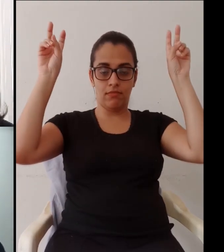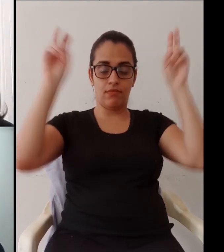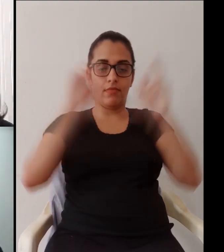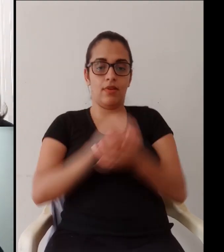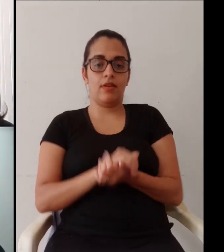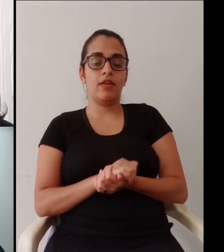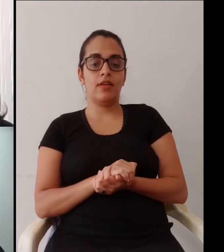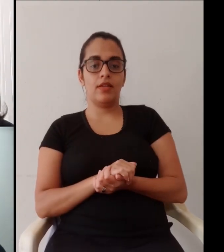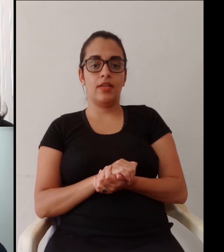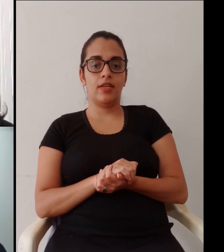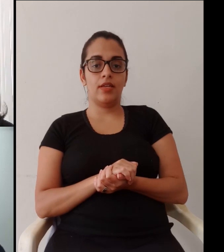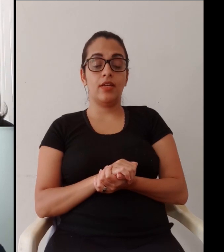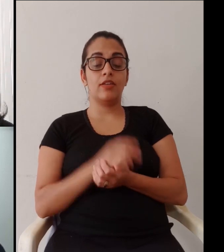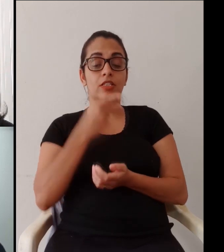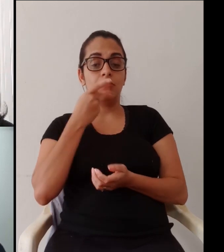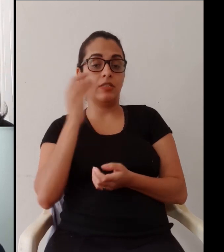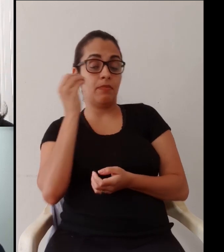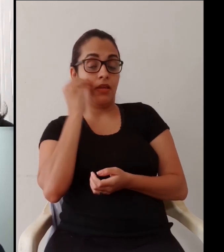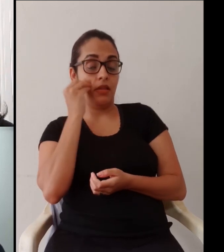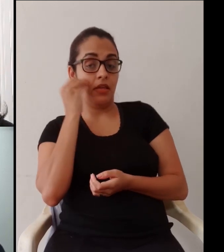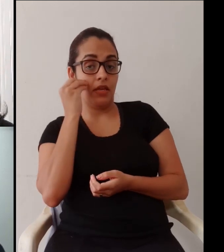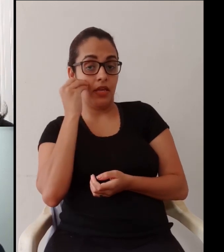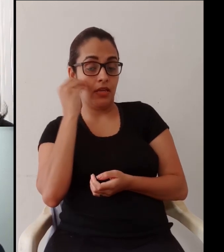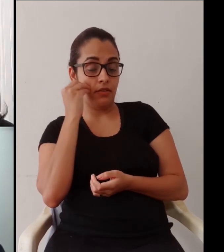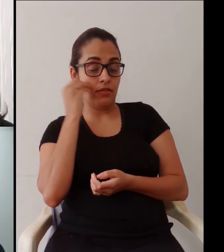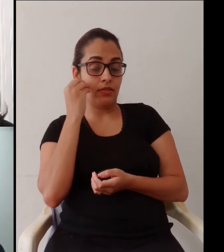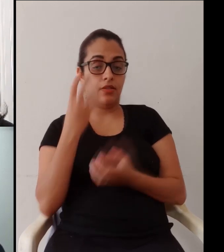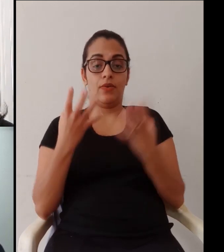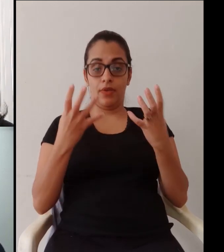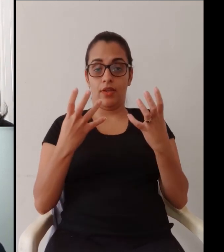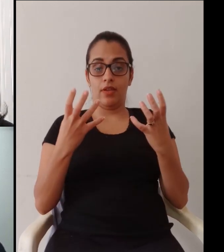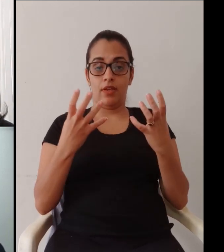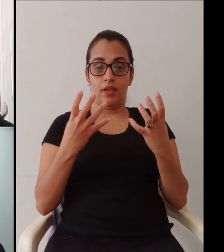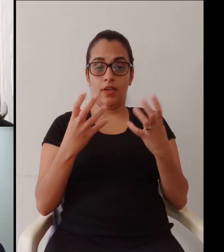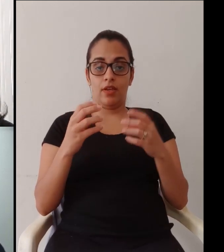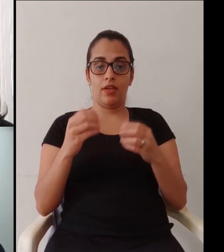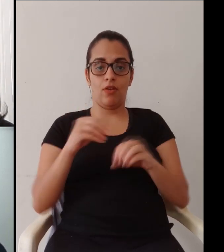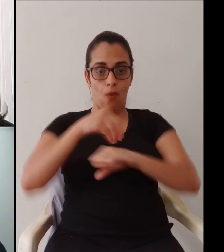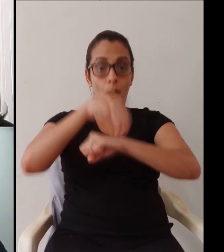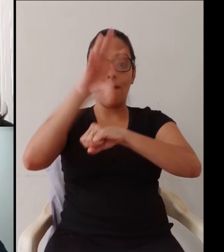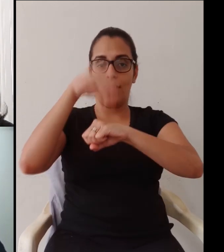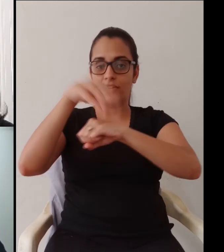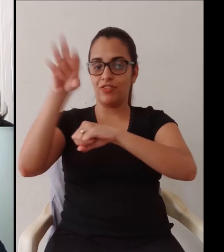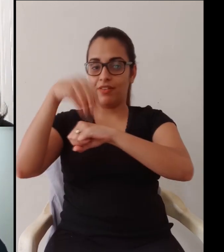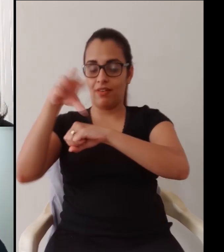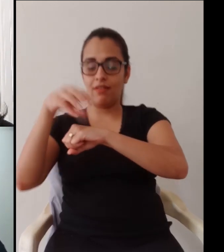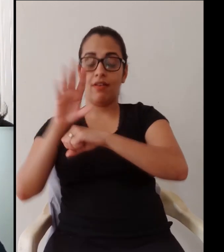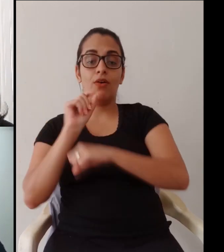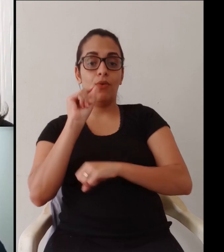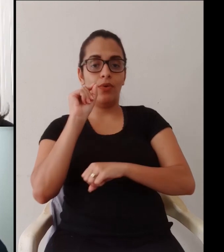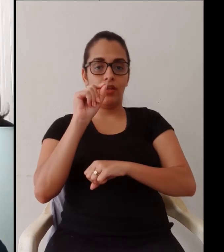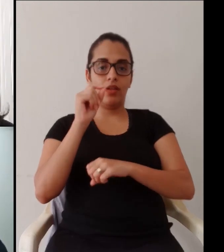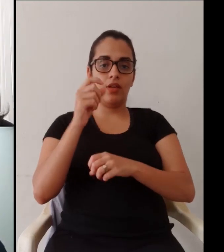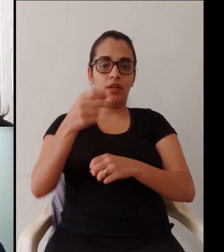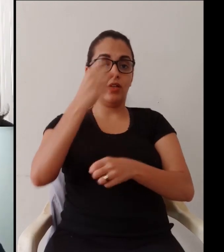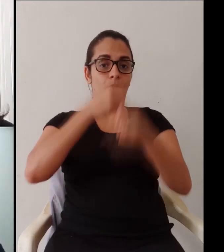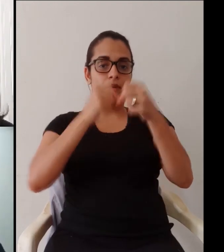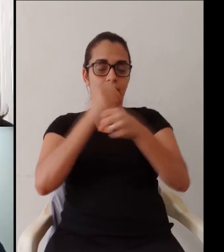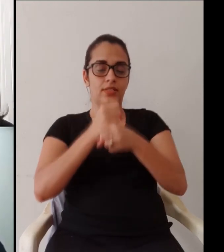legal falar, né. Queria também destacar, só para finalizar essa parte de experiência que